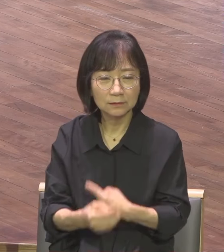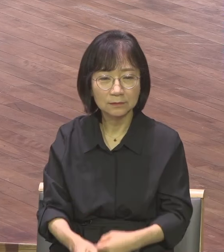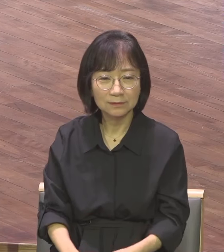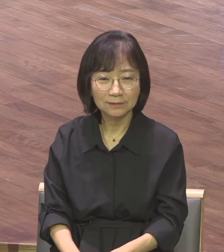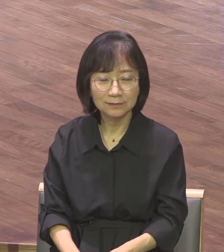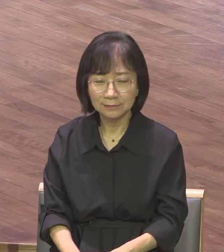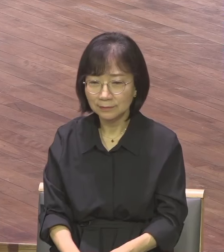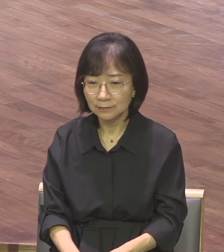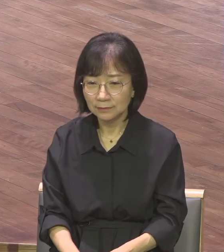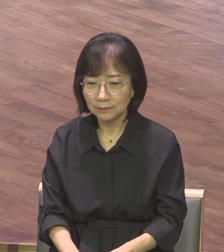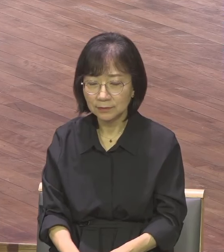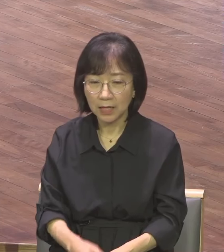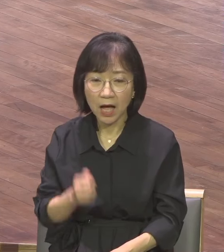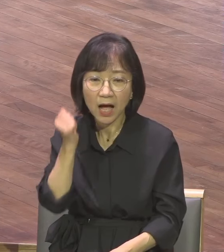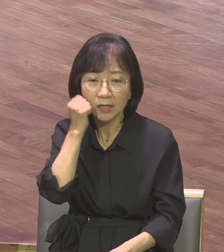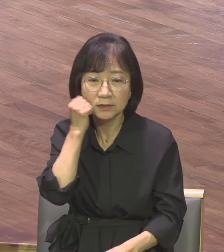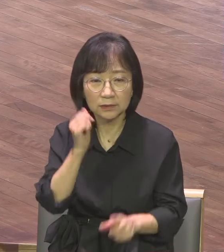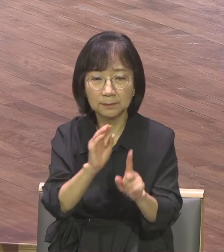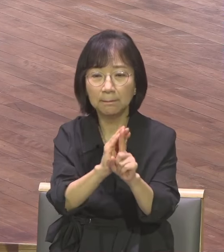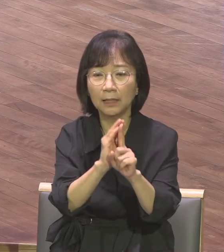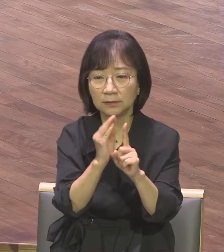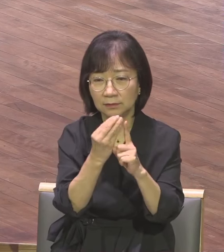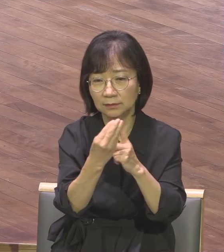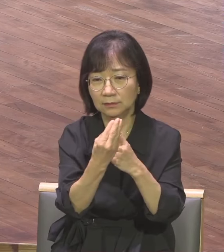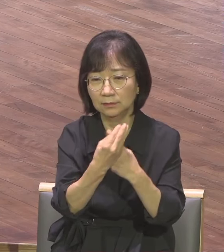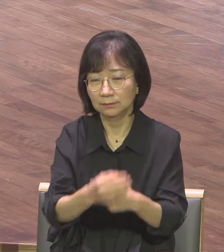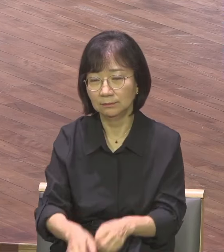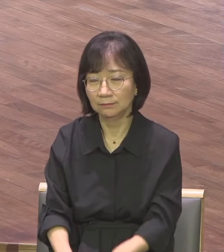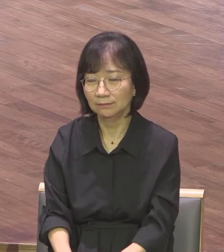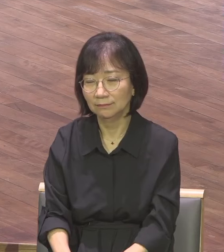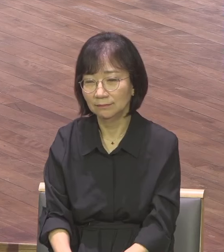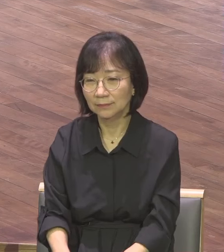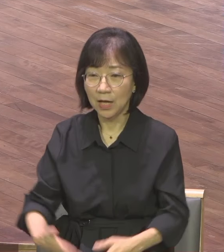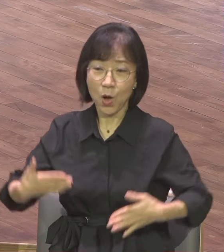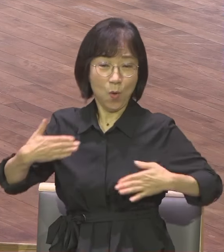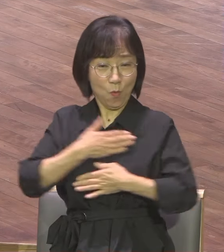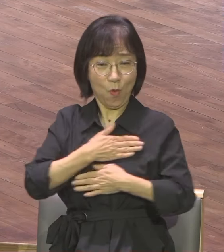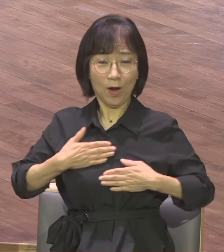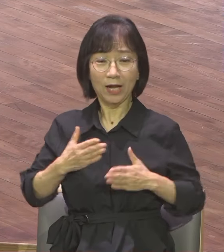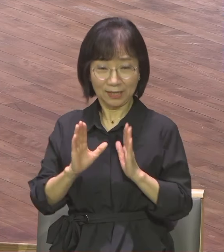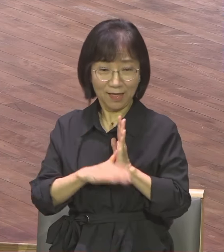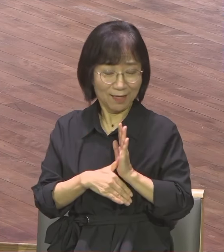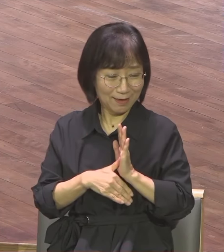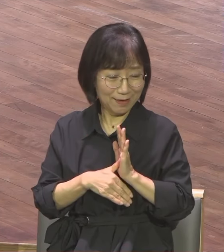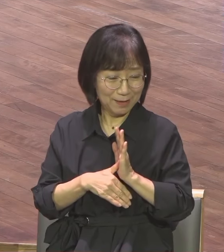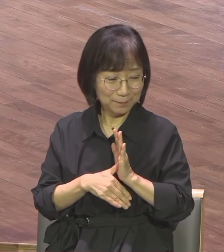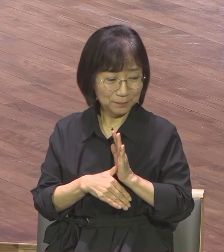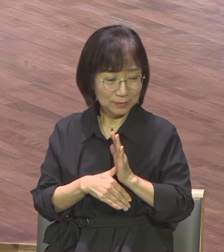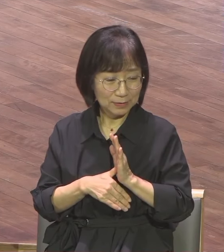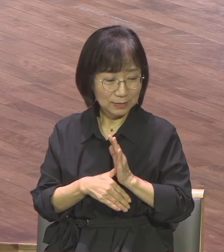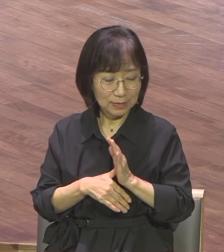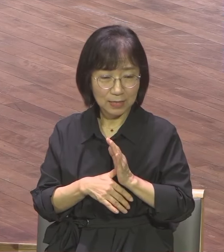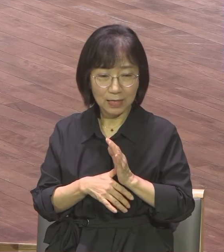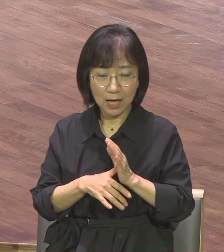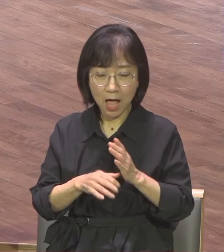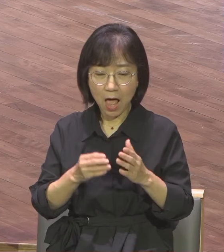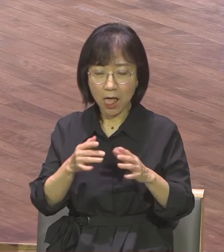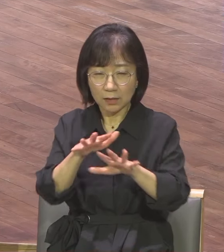간식이 마늘이에요 목욕할 때 어떻게 먹어야 하냐 망에다가 마늘을 넣어가지고 마늘로